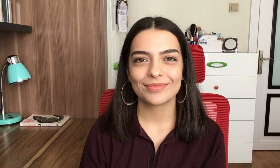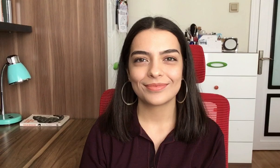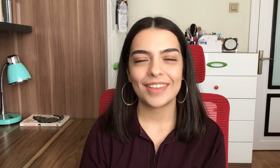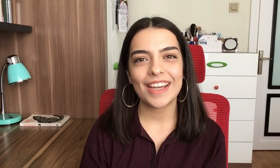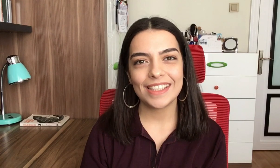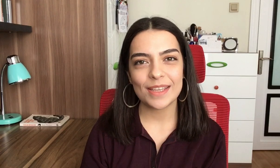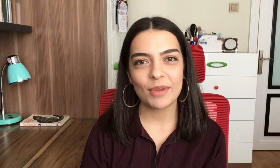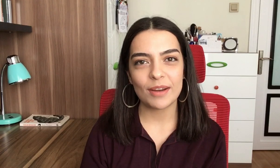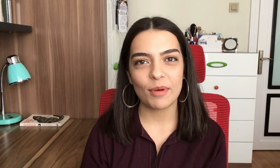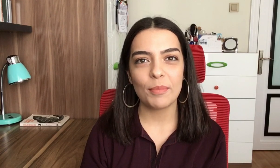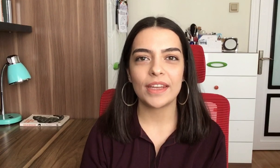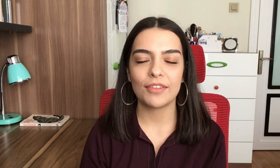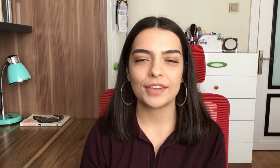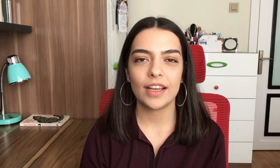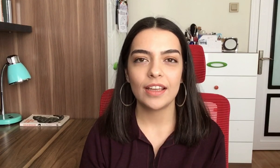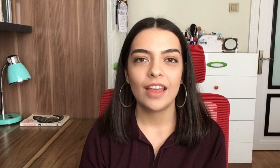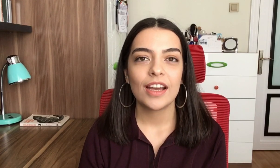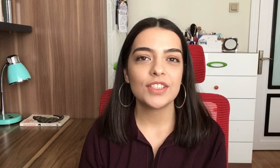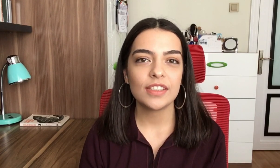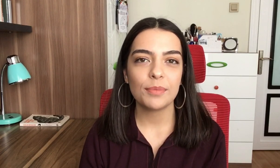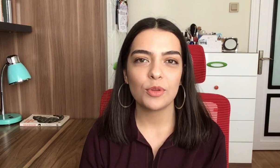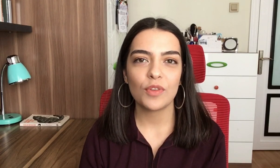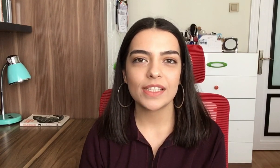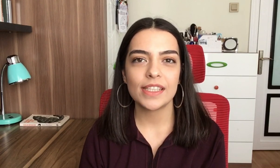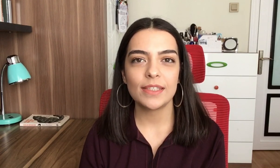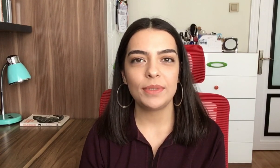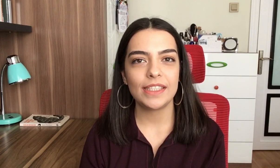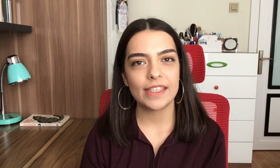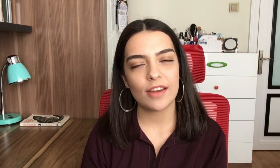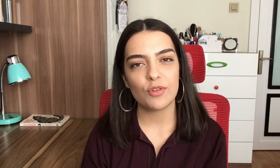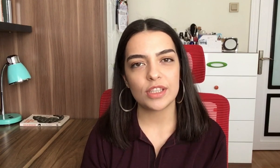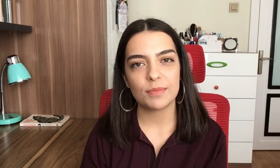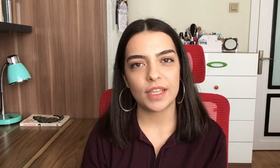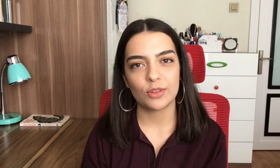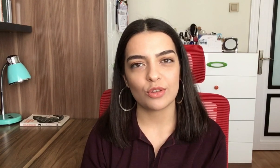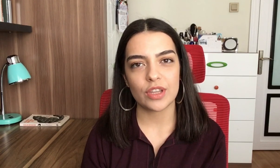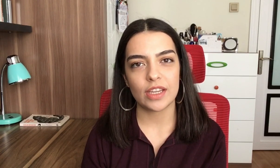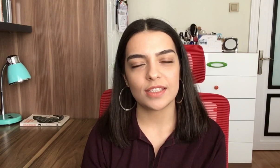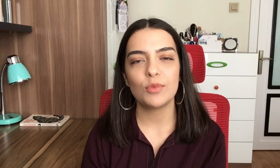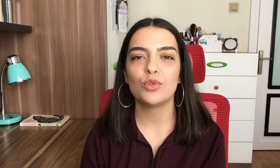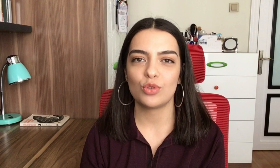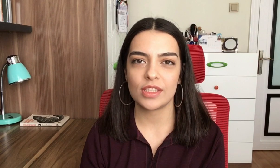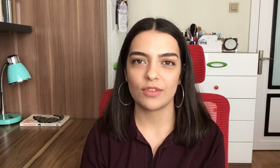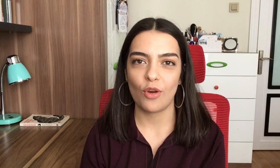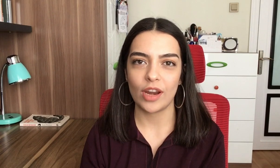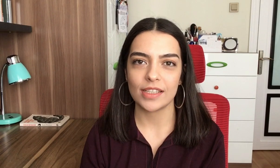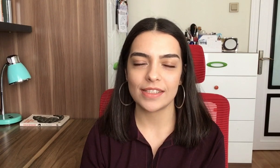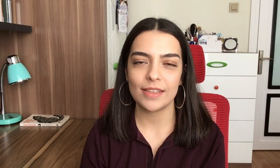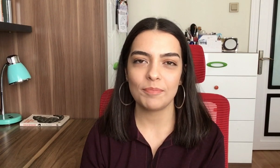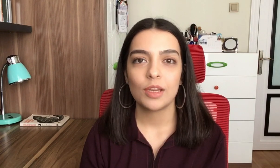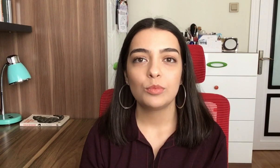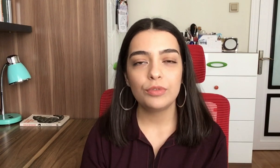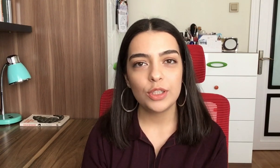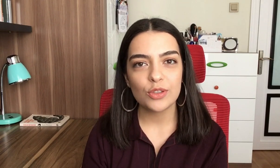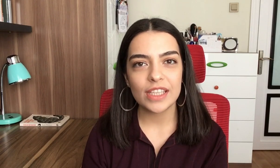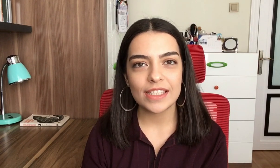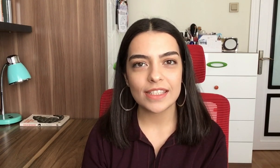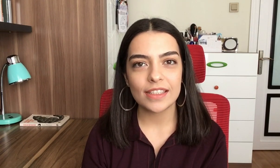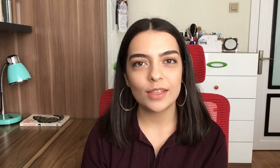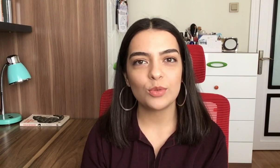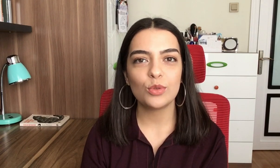Herkese merhaba, ben Afra. Hacettepe Üniversitesi Bilgisayar ve Öğretim Teknolojileri Eğitimi 3. sınıf öğrencisiyim. Bu video serisinde günlük